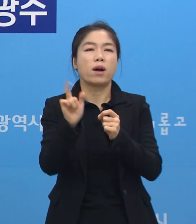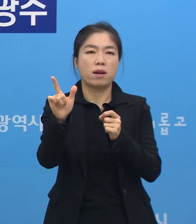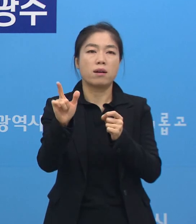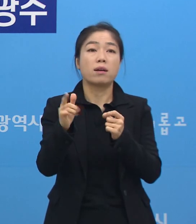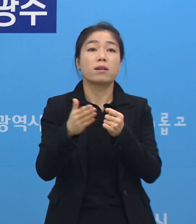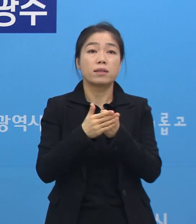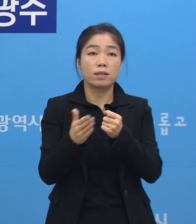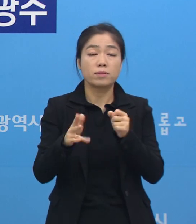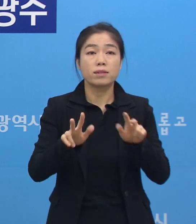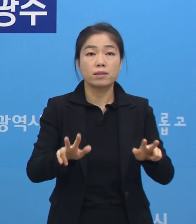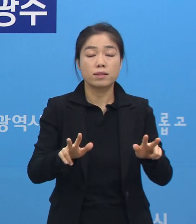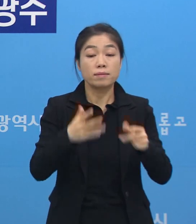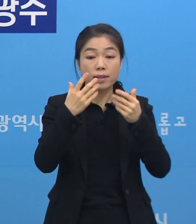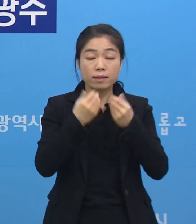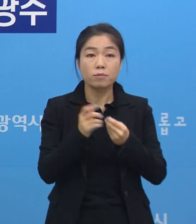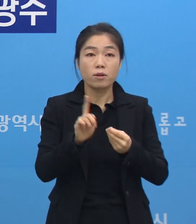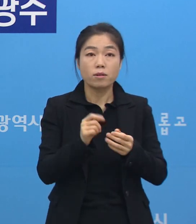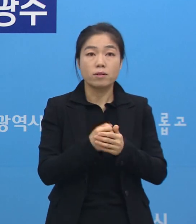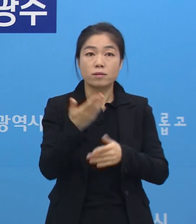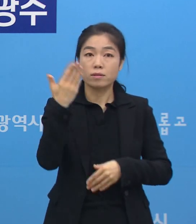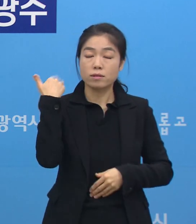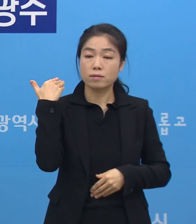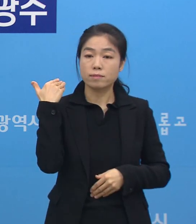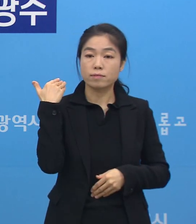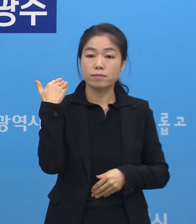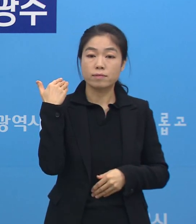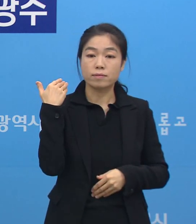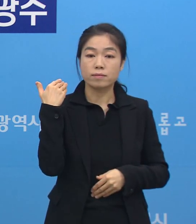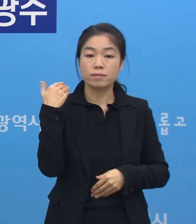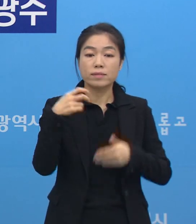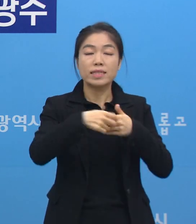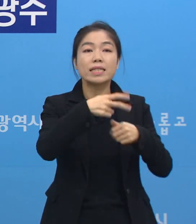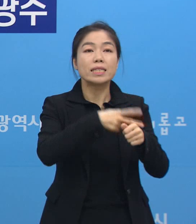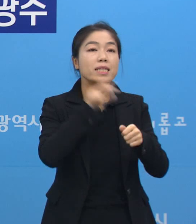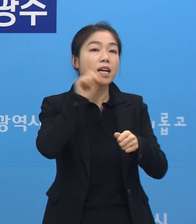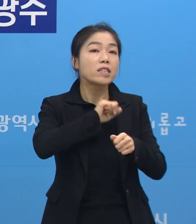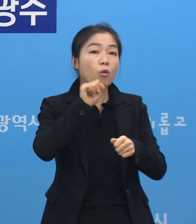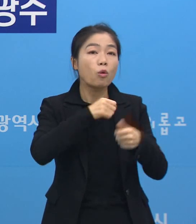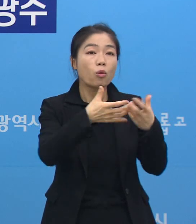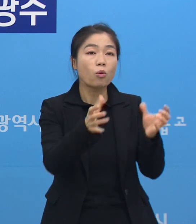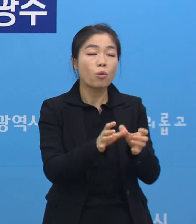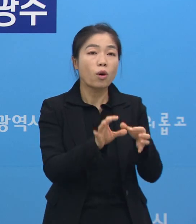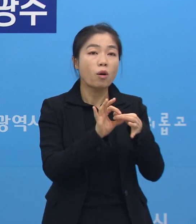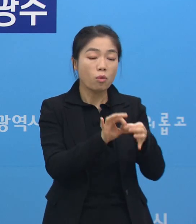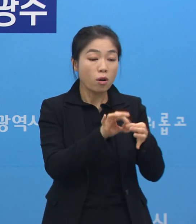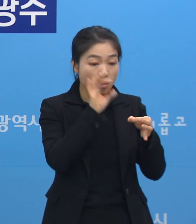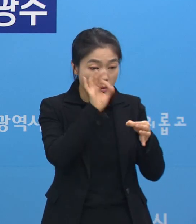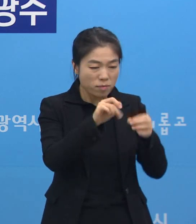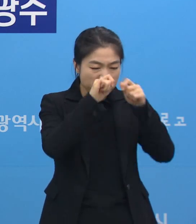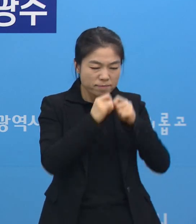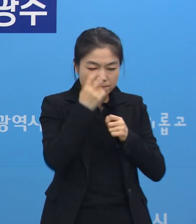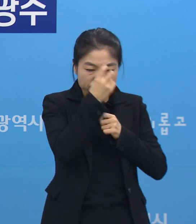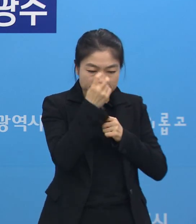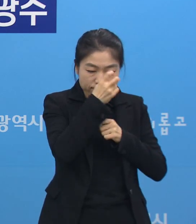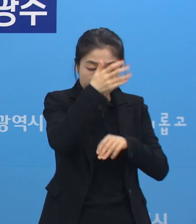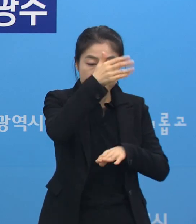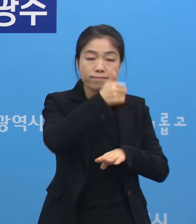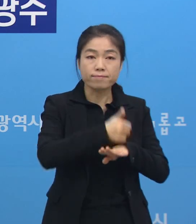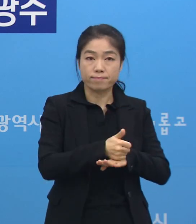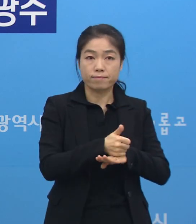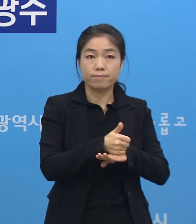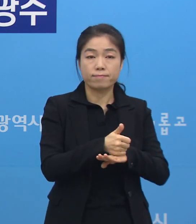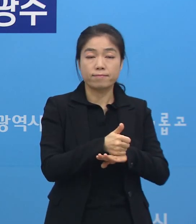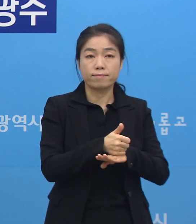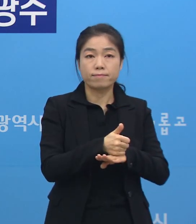지금 예를 들면 지난번 의사 동호회 같은 관련 경우에도 저희들이 심층역학조사를 통해서